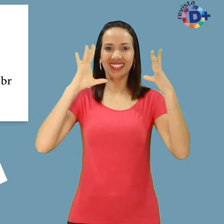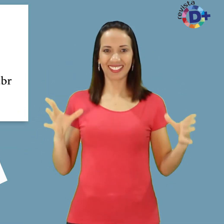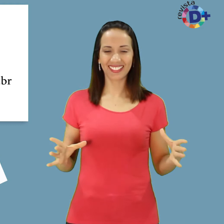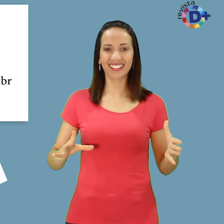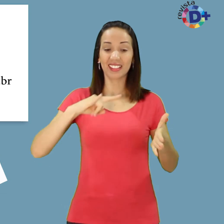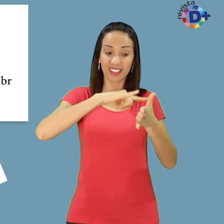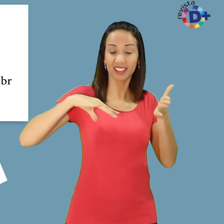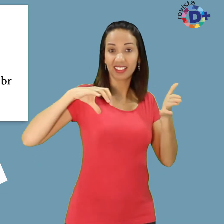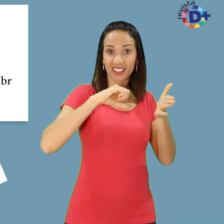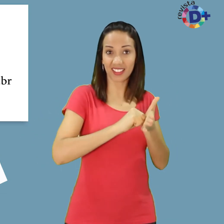Inscrição no link